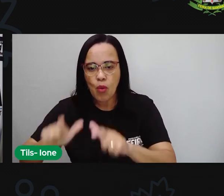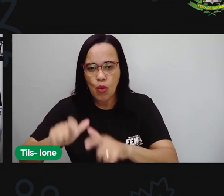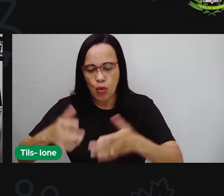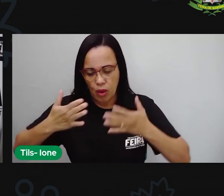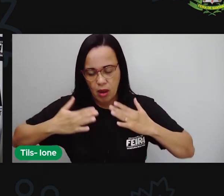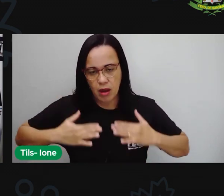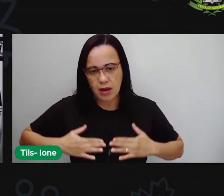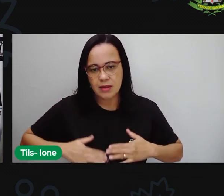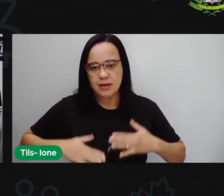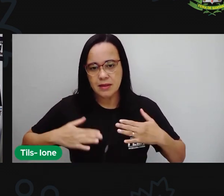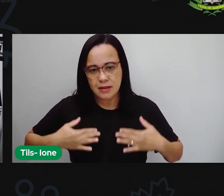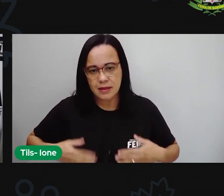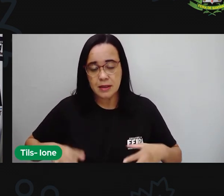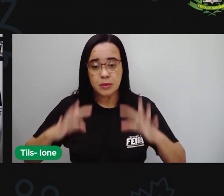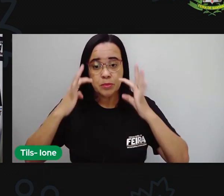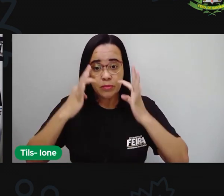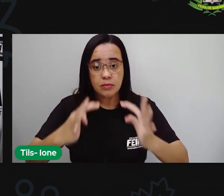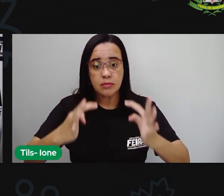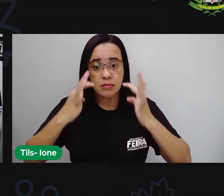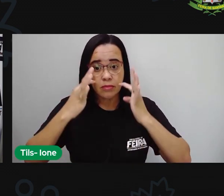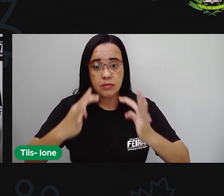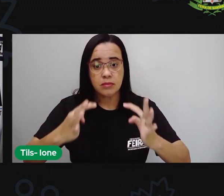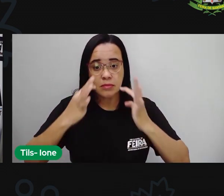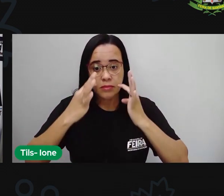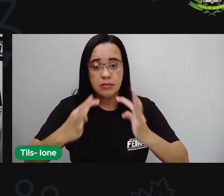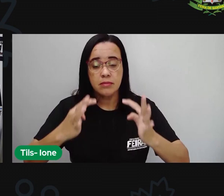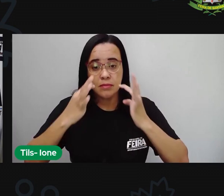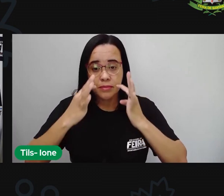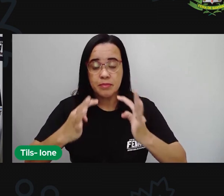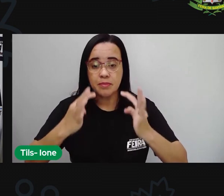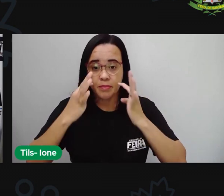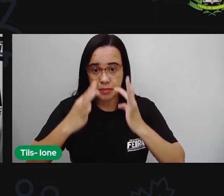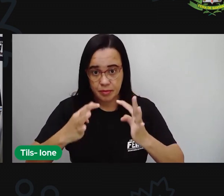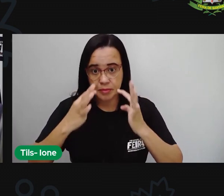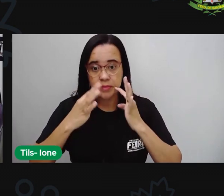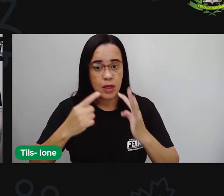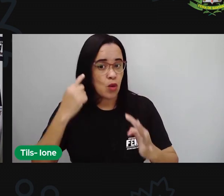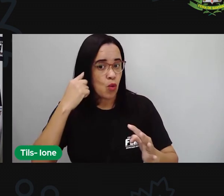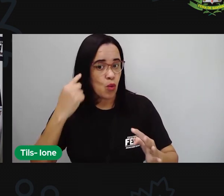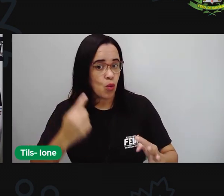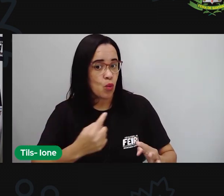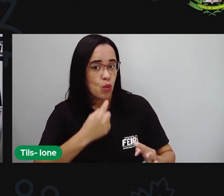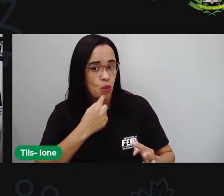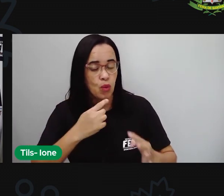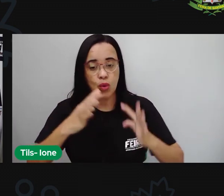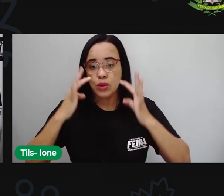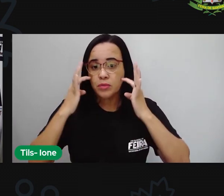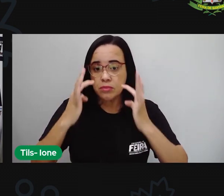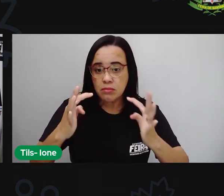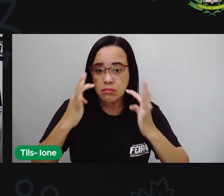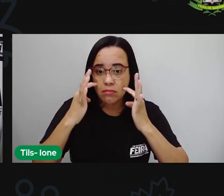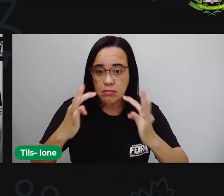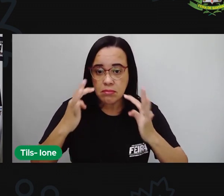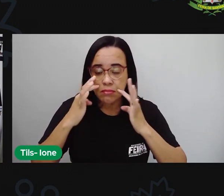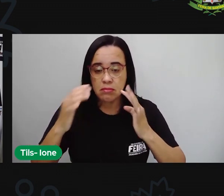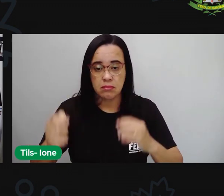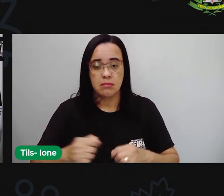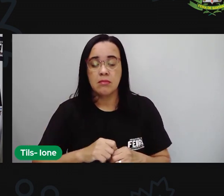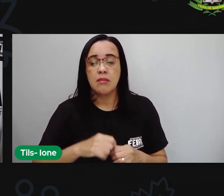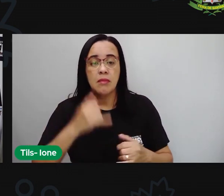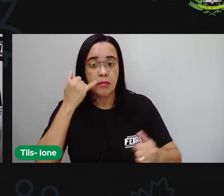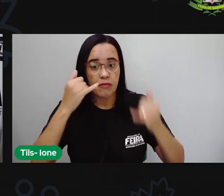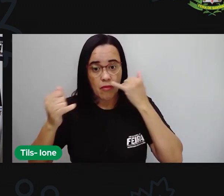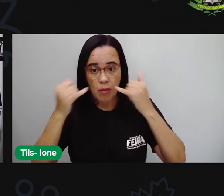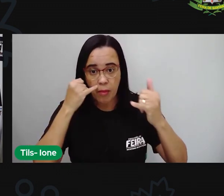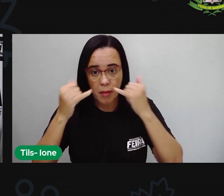que a Pró vai fazer, não é? Liga aí os ouvidos e presta bastante atenção na mensagem, nas informações que vão chegar aí junto com esse